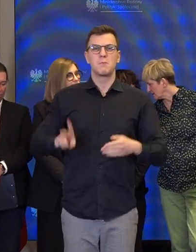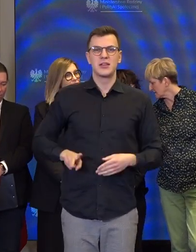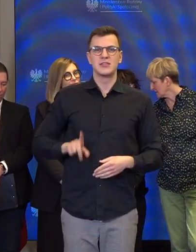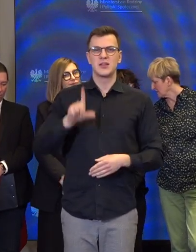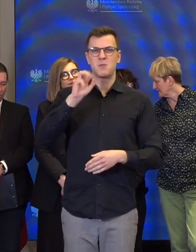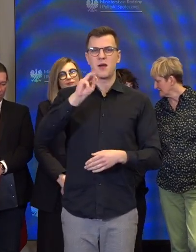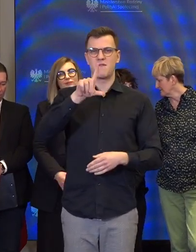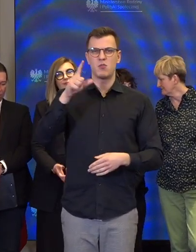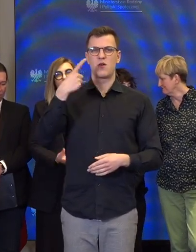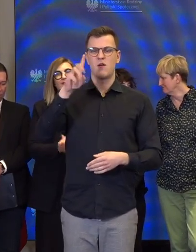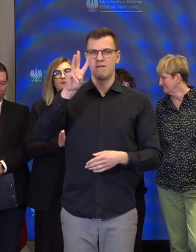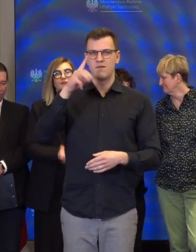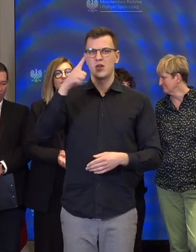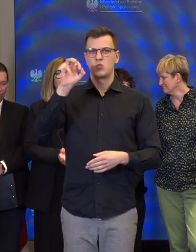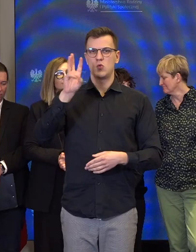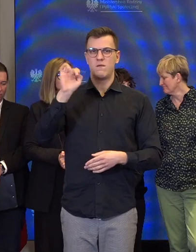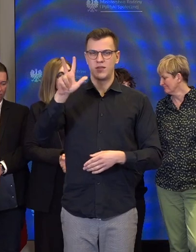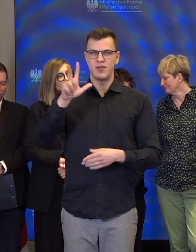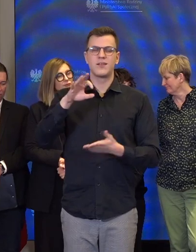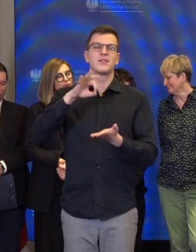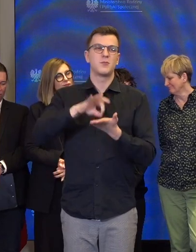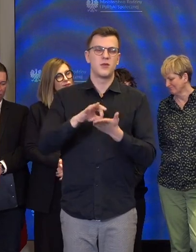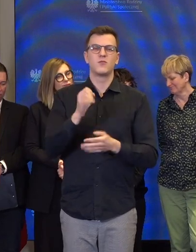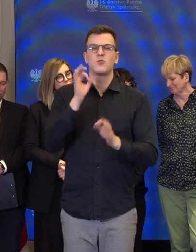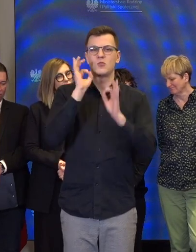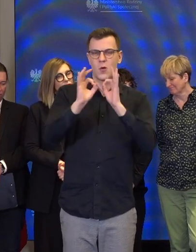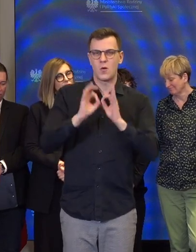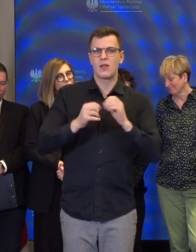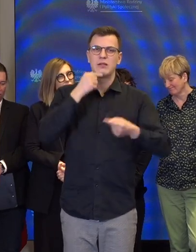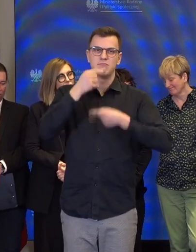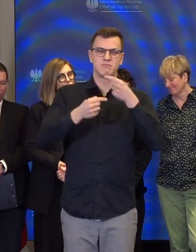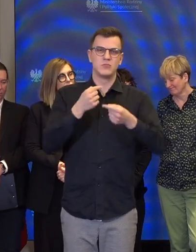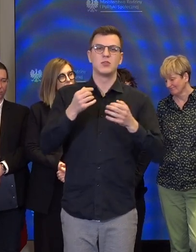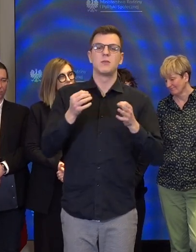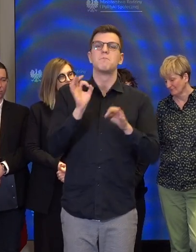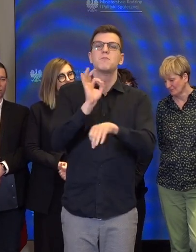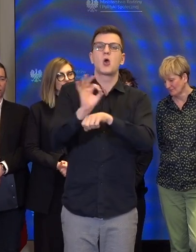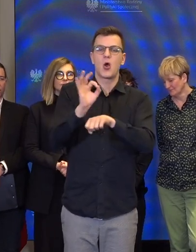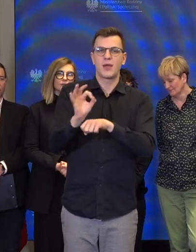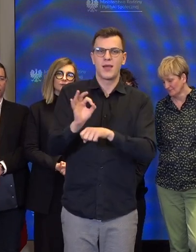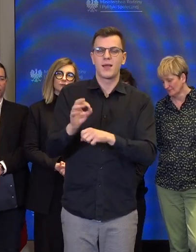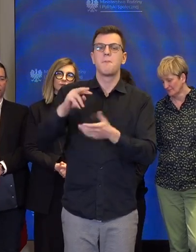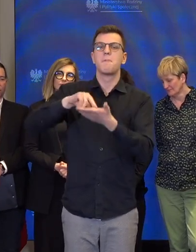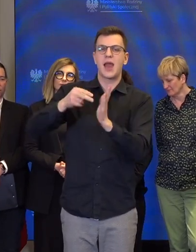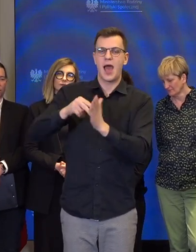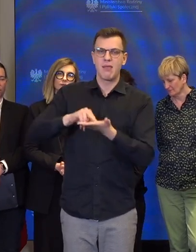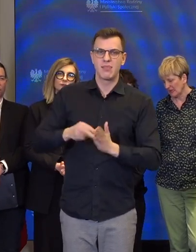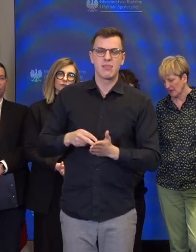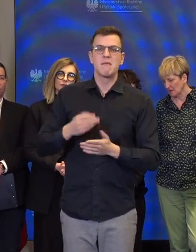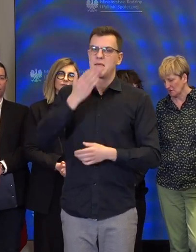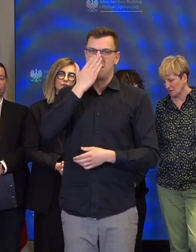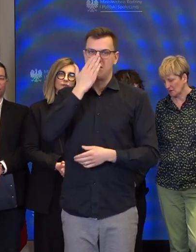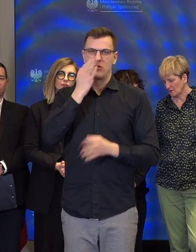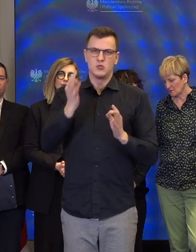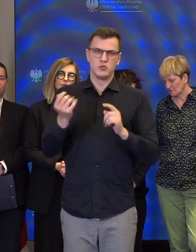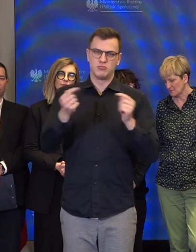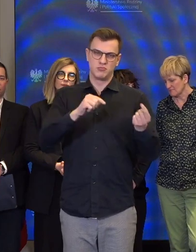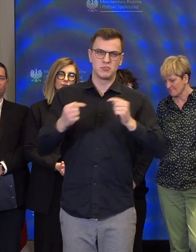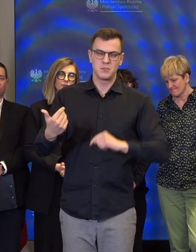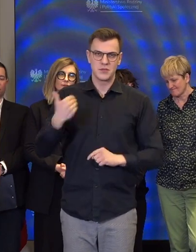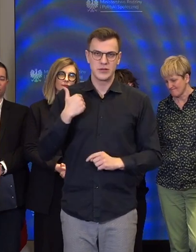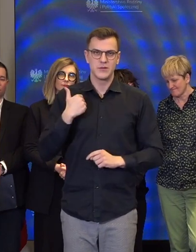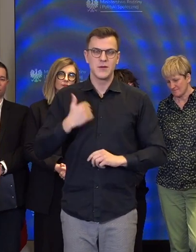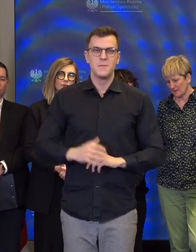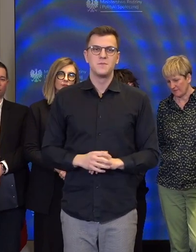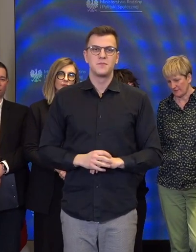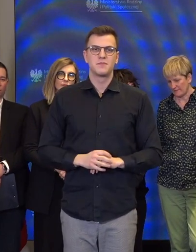dokładnie omówi te założenia tych projektów, które dzisiaj zostały przedstawione i myślę,